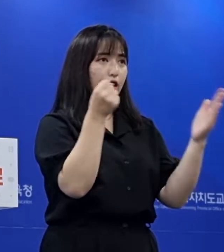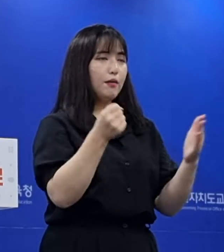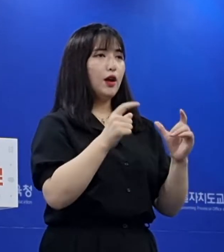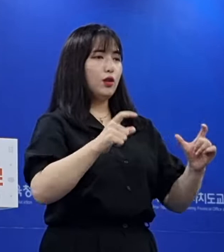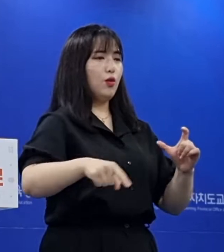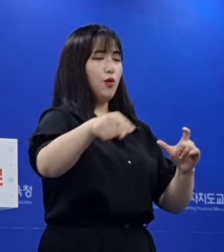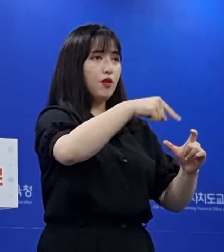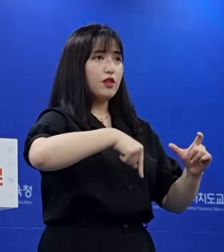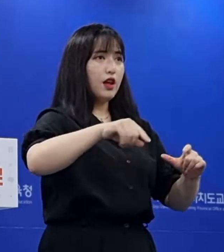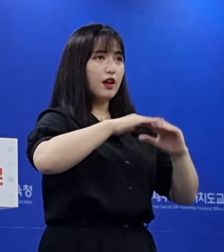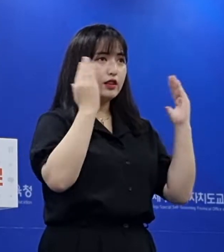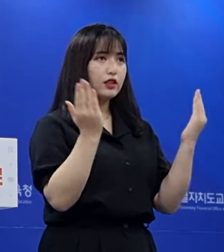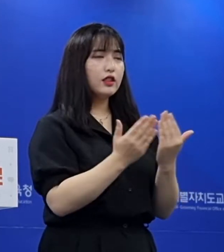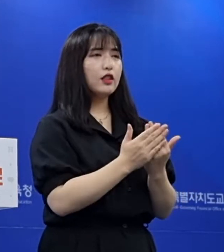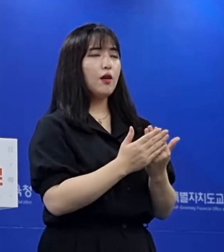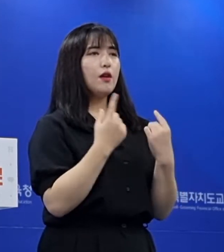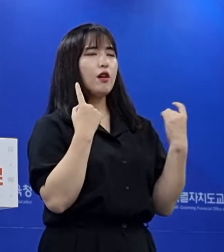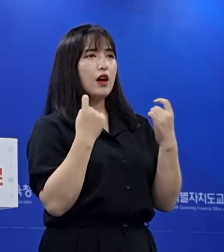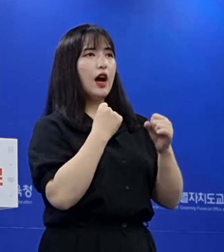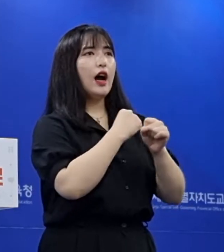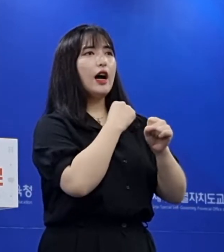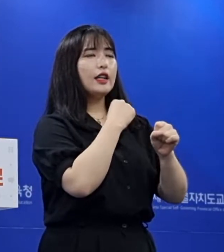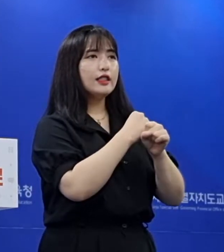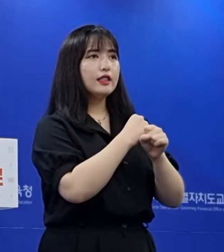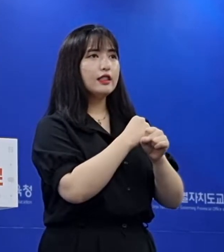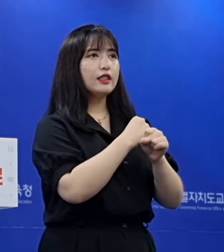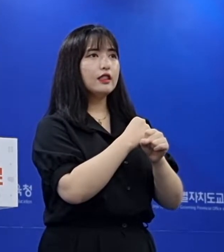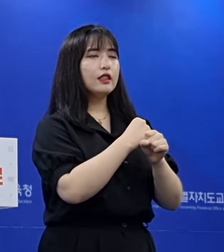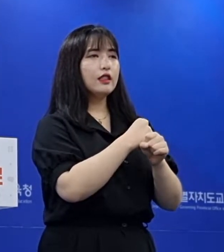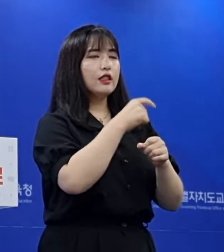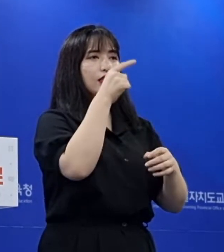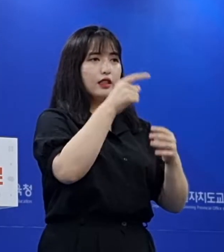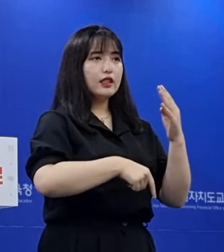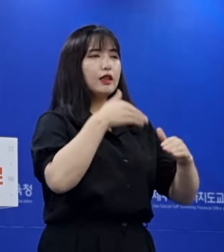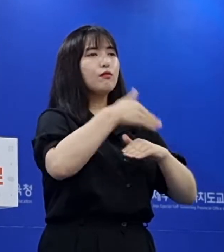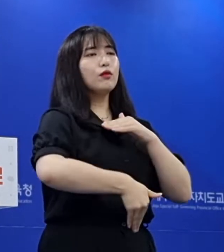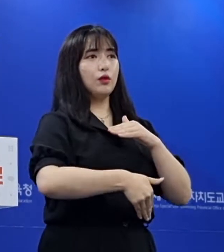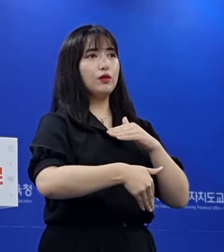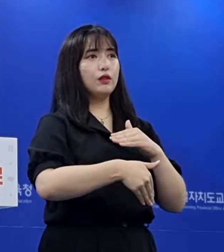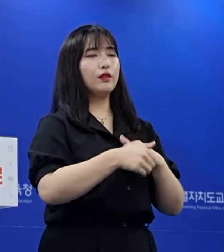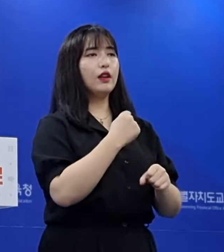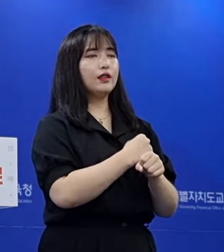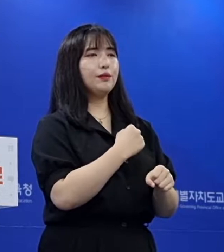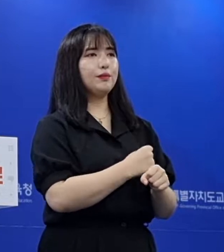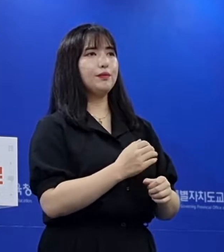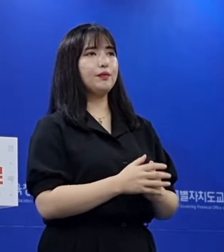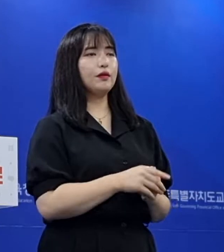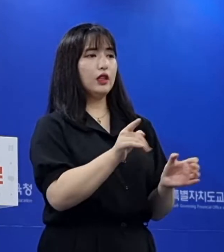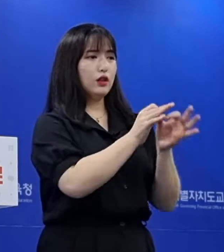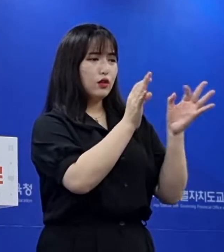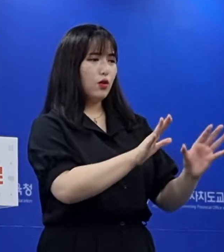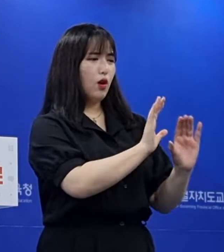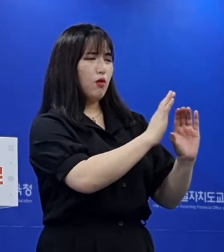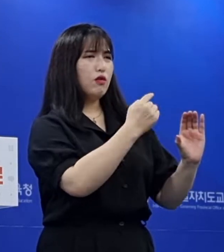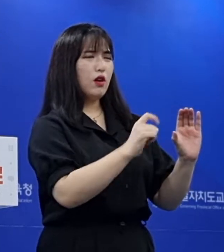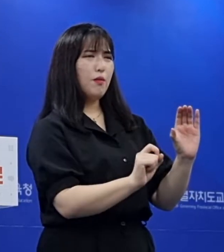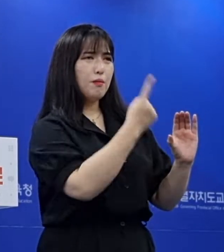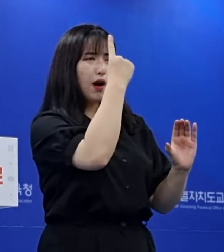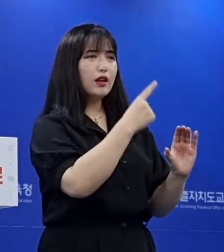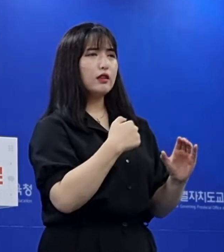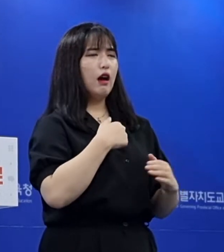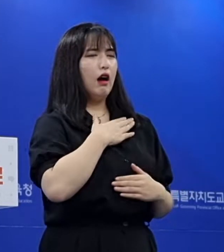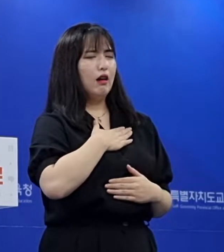전면 허용인 현행 운영 방침을 유지하겠습니다. 그동안 코로나로 인해